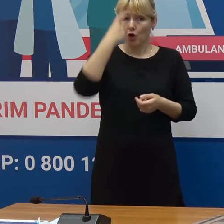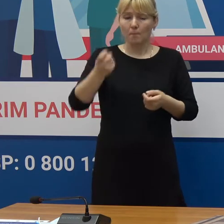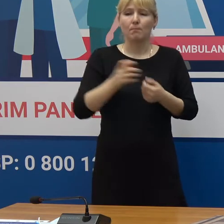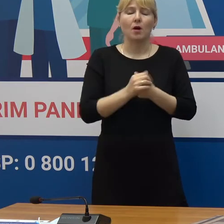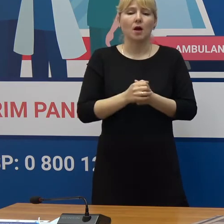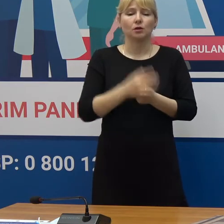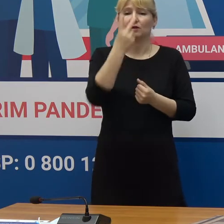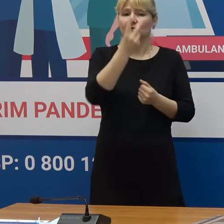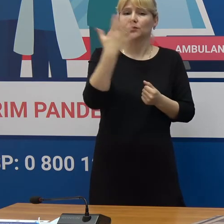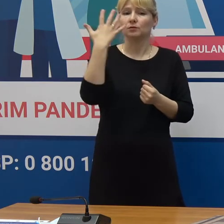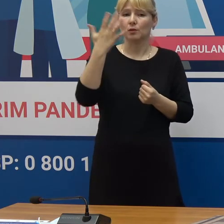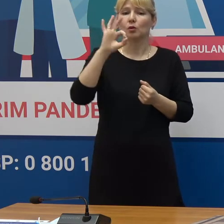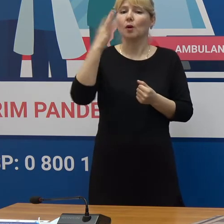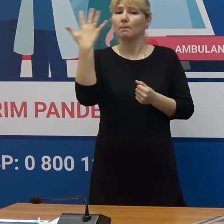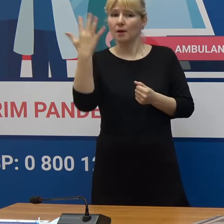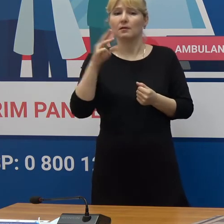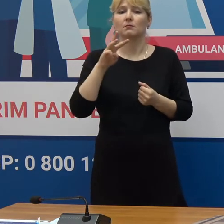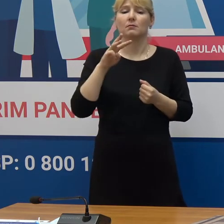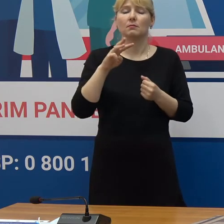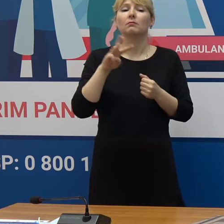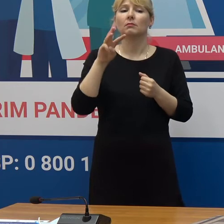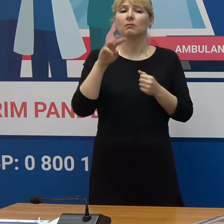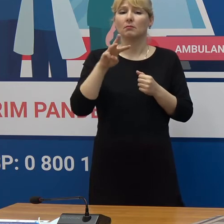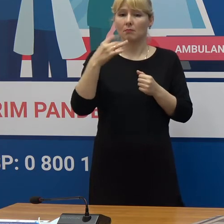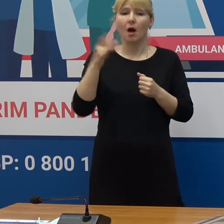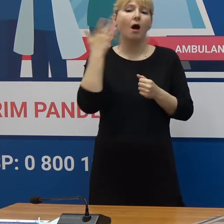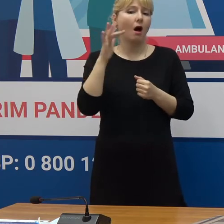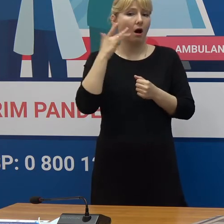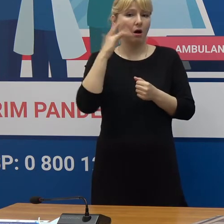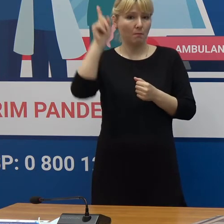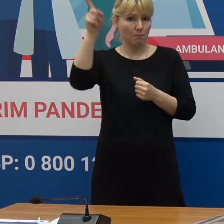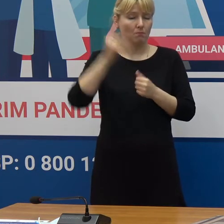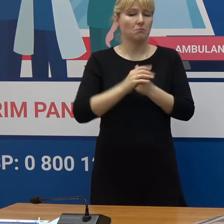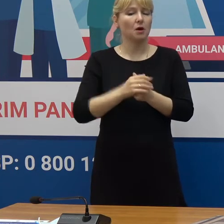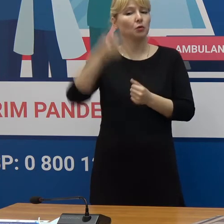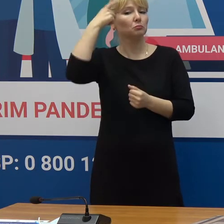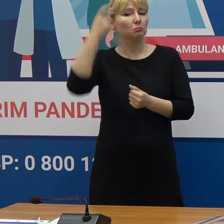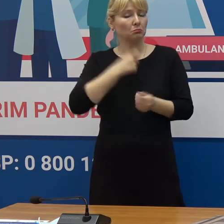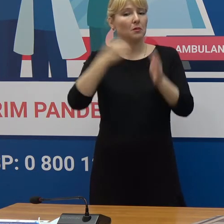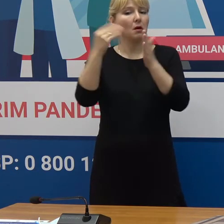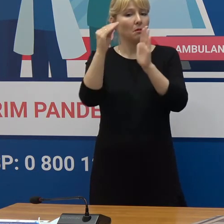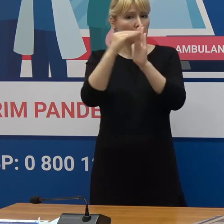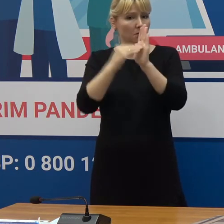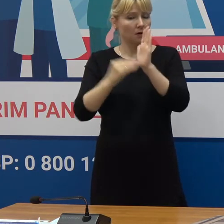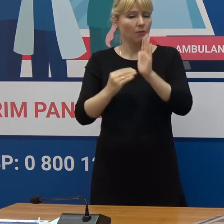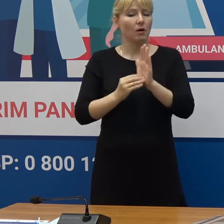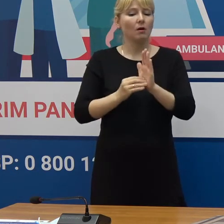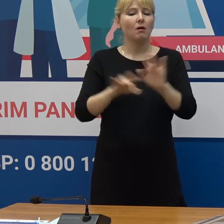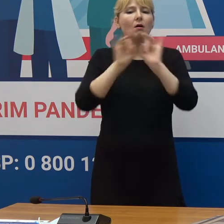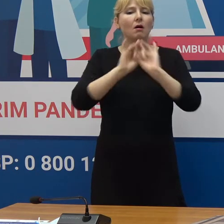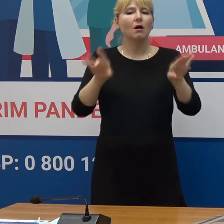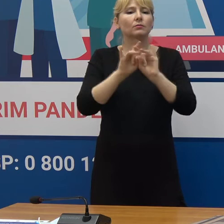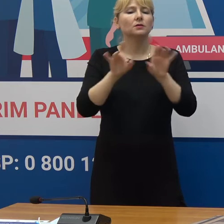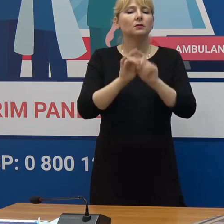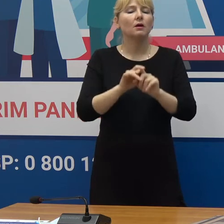25,5 a FDI, Statele Unite ale Americii Care a emis un raport cu descrierea unor